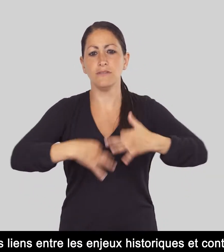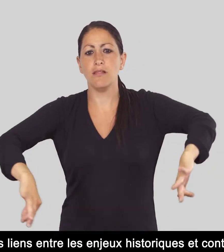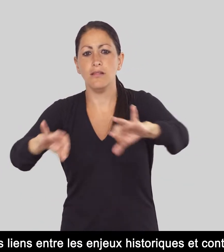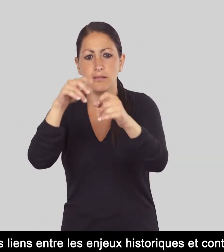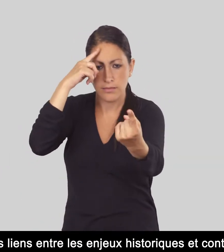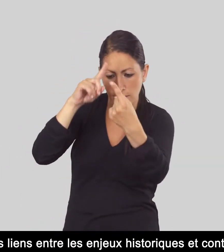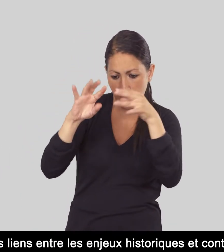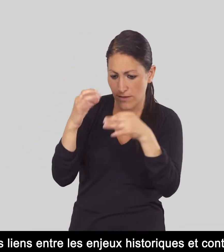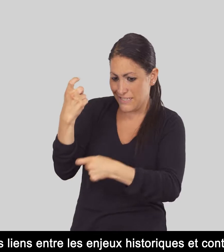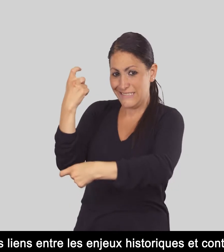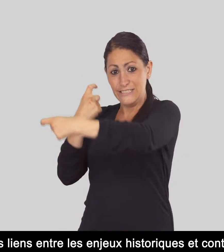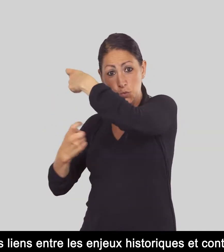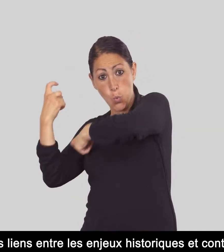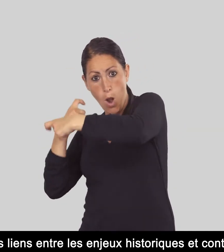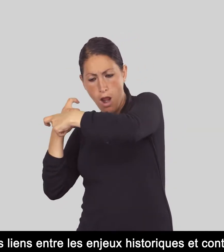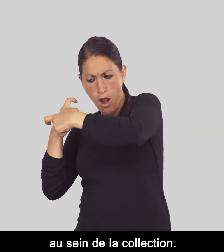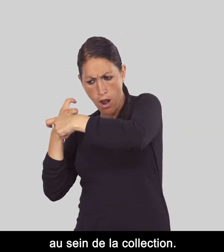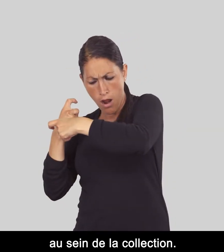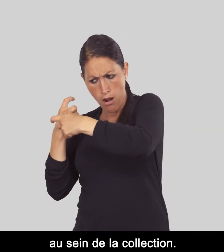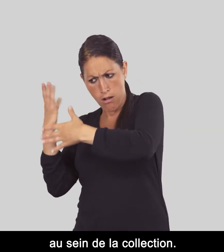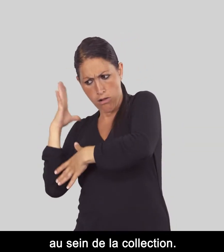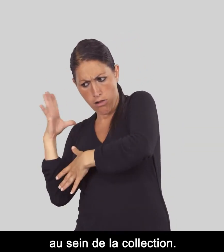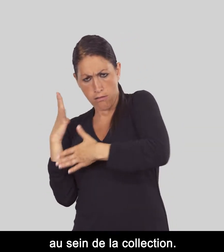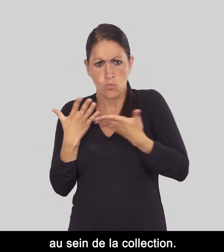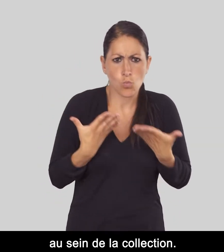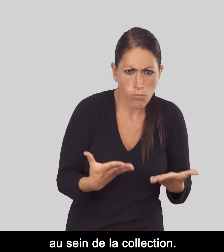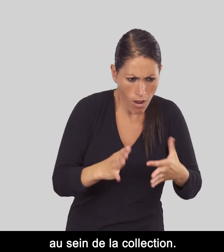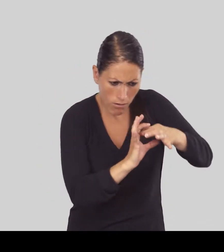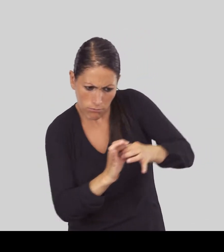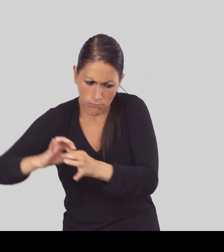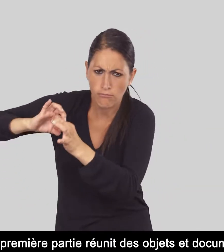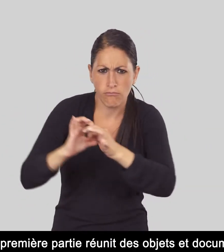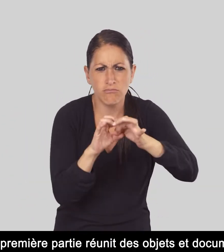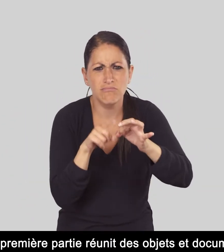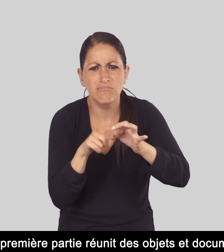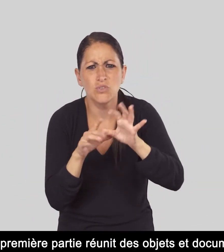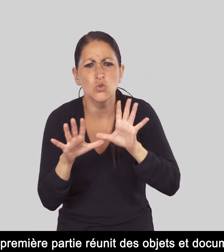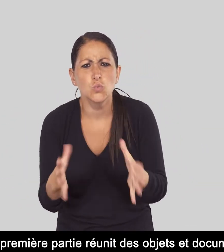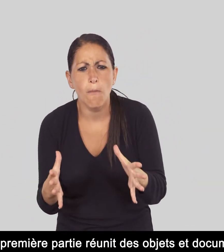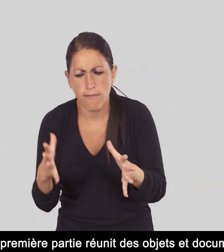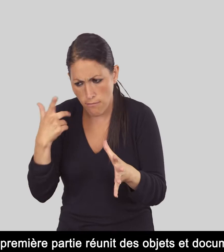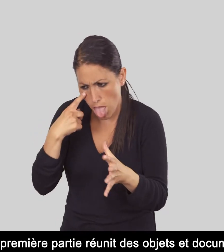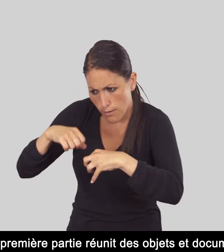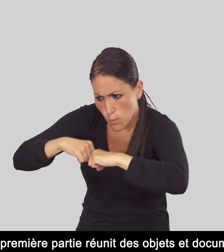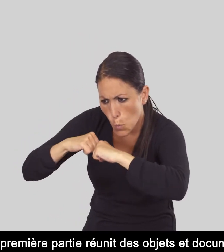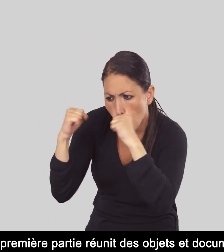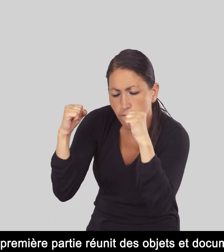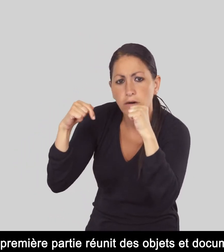entre les enjeux historiques et contemporains au sein de la collection. Une première partie réunit des objets et